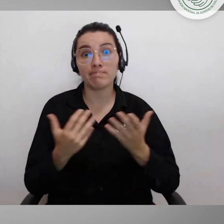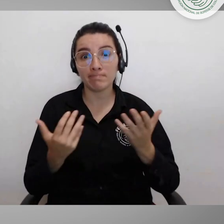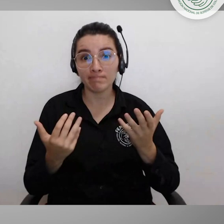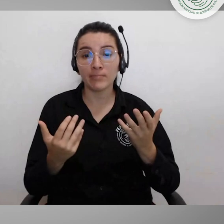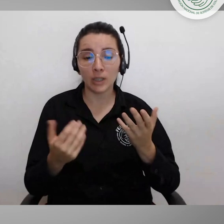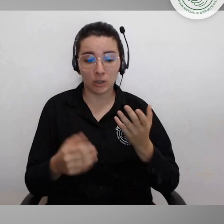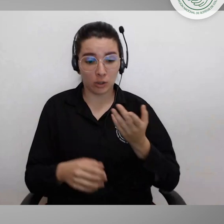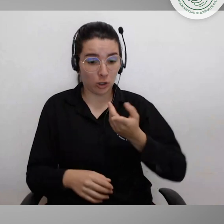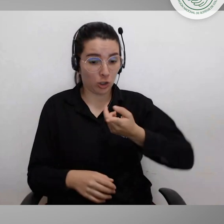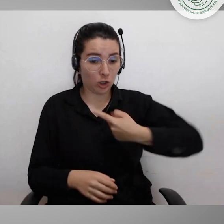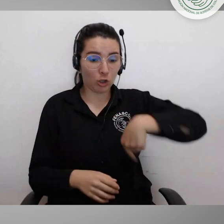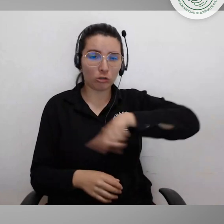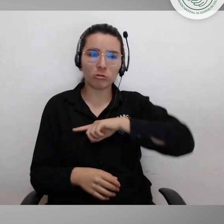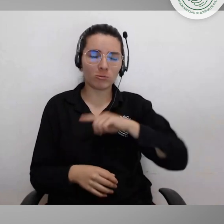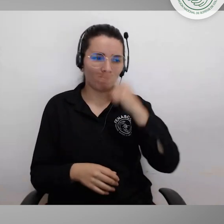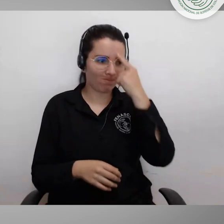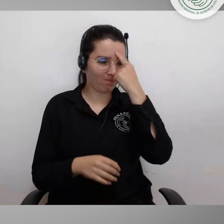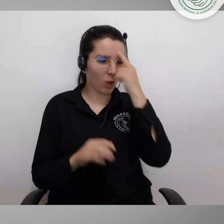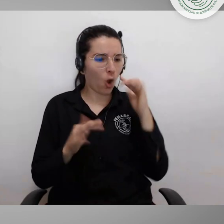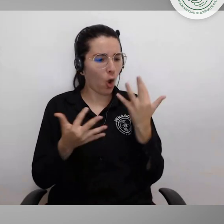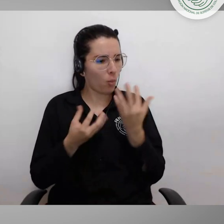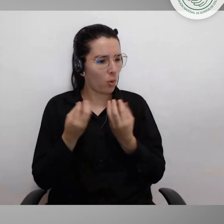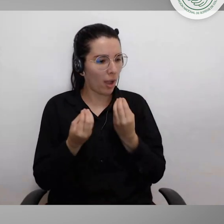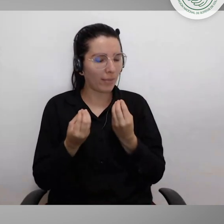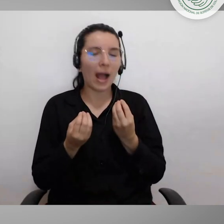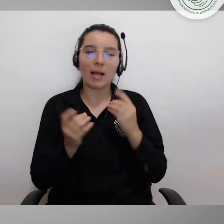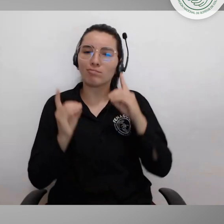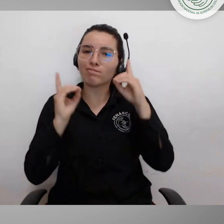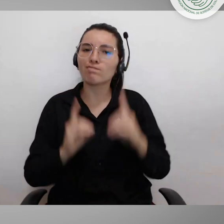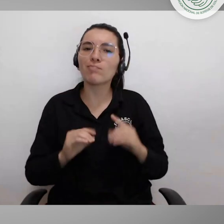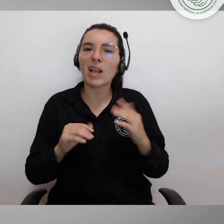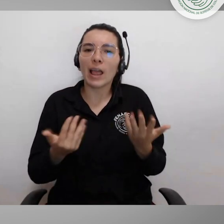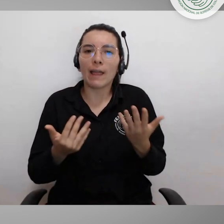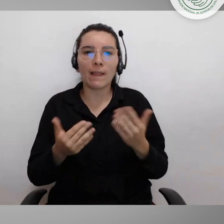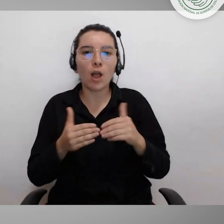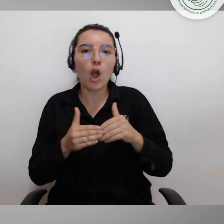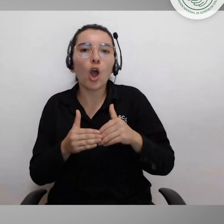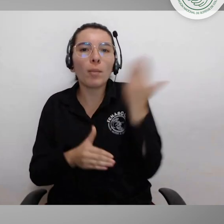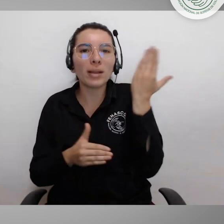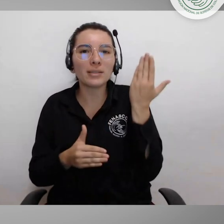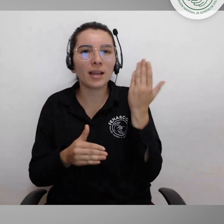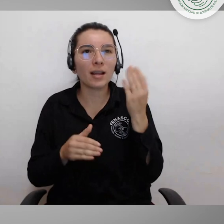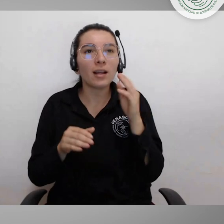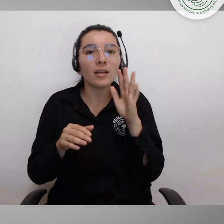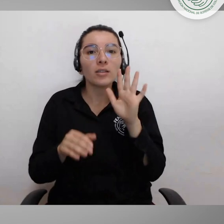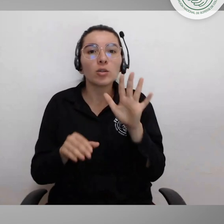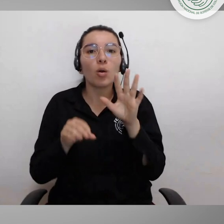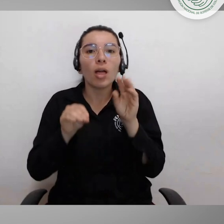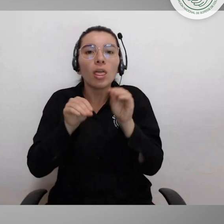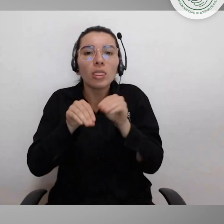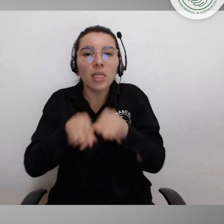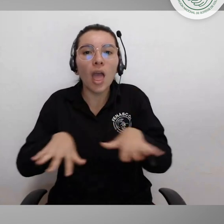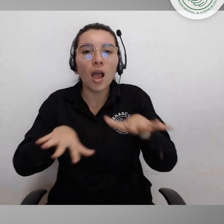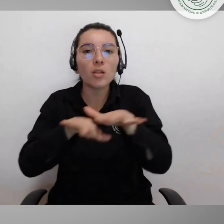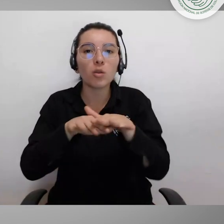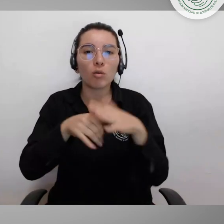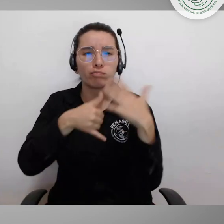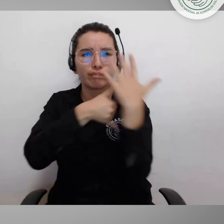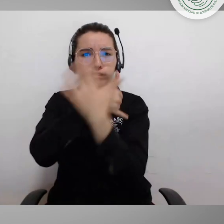discapacidades que hay en nuestro país. Entonces decidimos empezar los diálogos